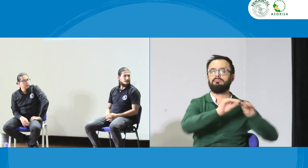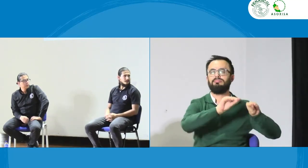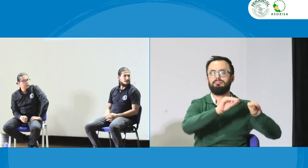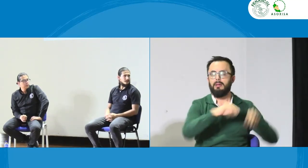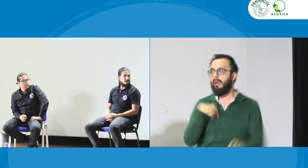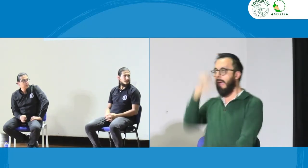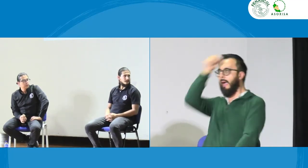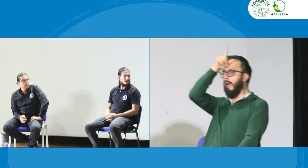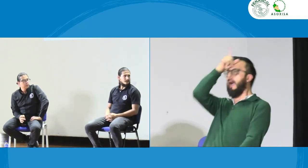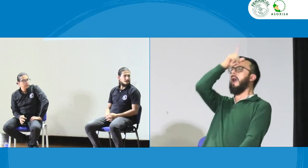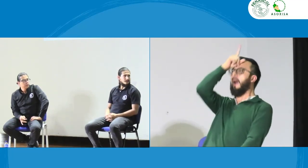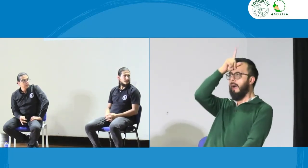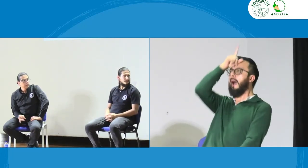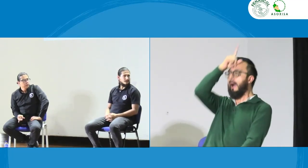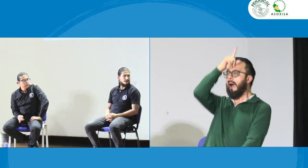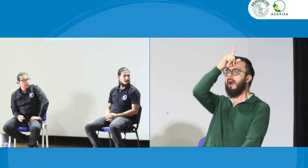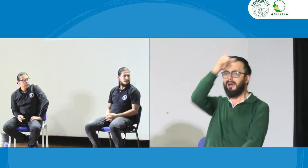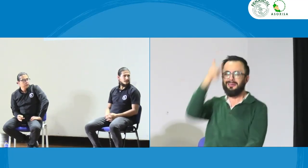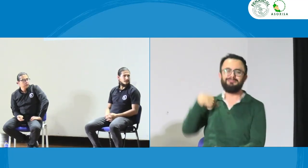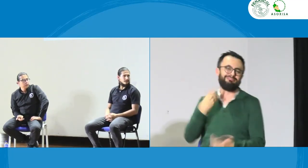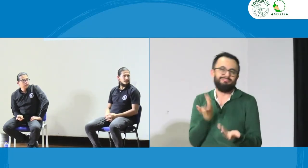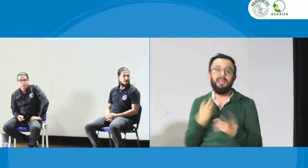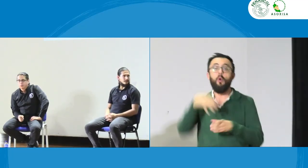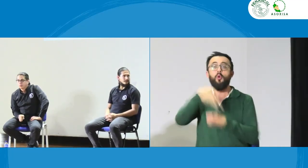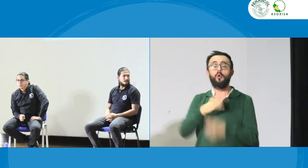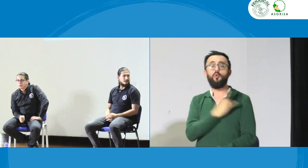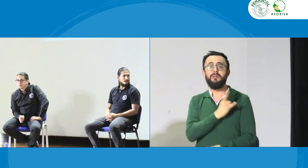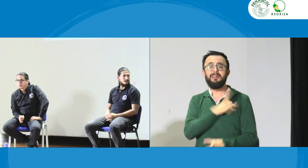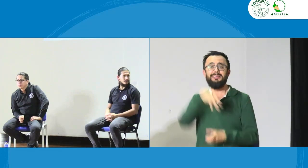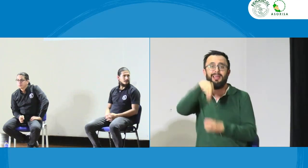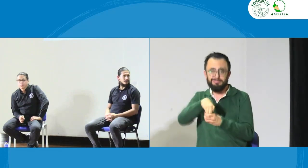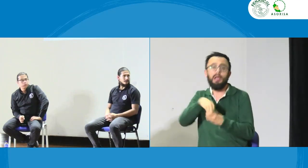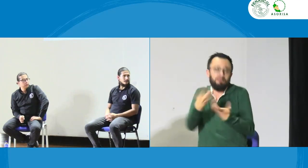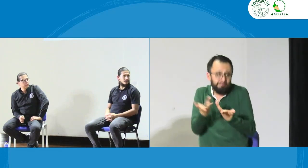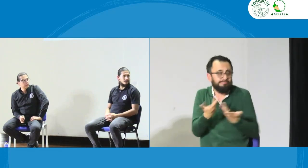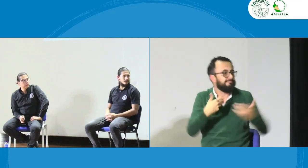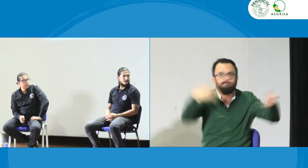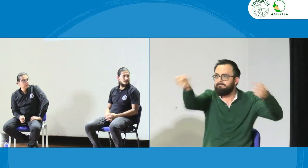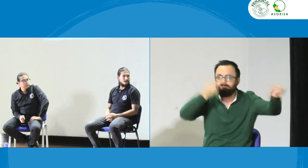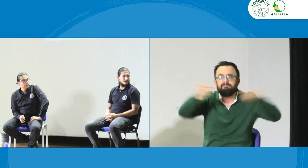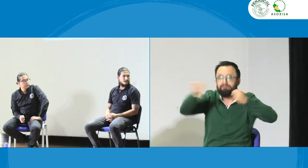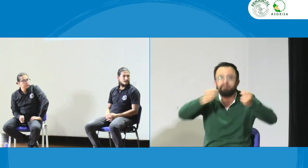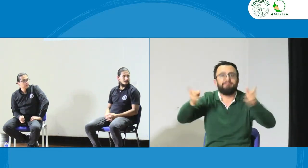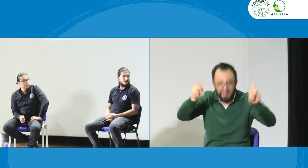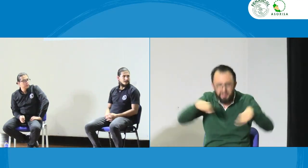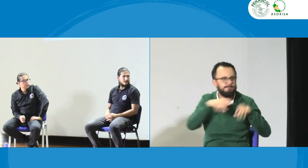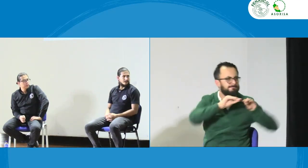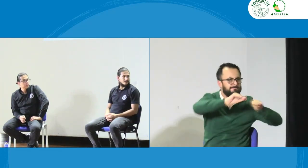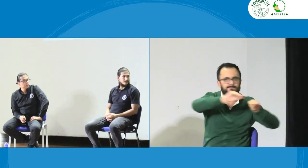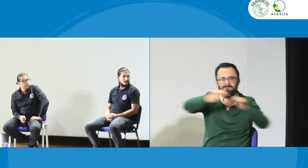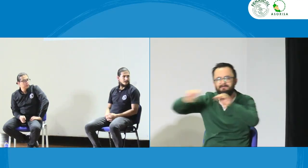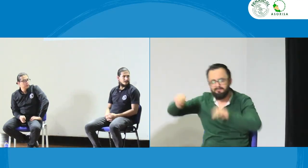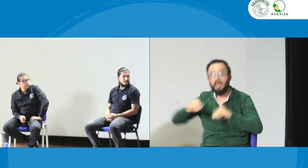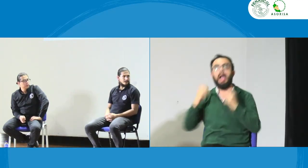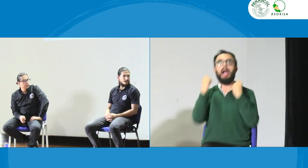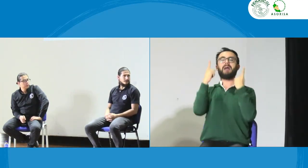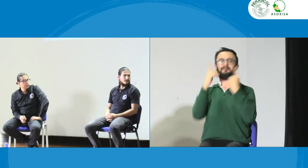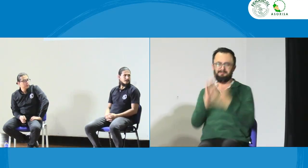intérprete cuál es el rol cuáles son las funciones y qué es todo lo que envuelve este contexto porque muchas veces en las universidades